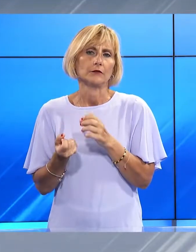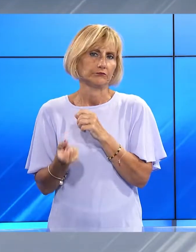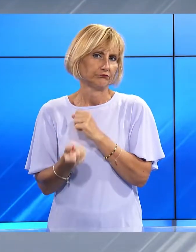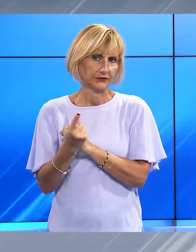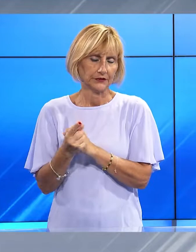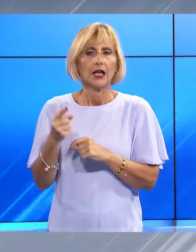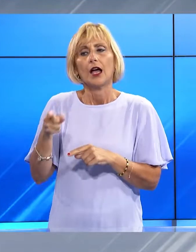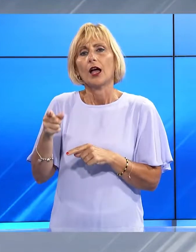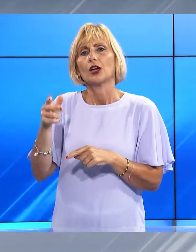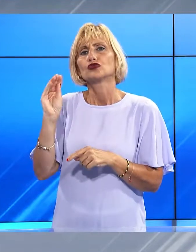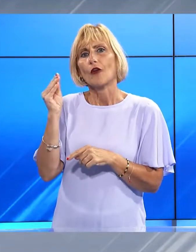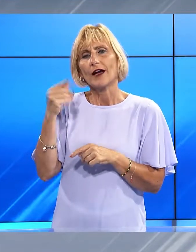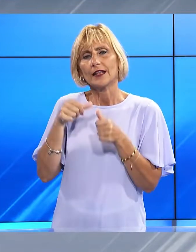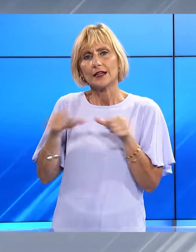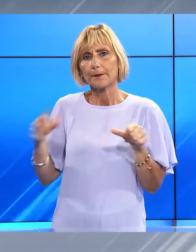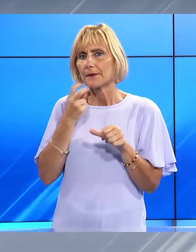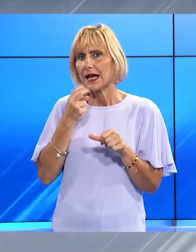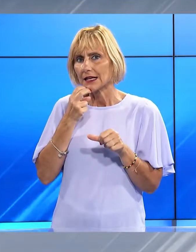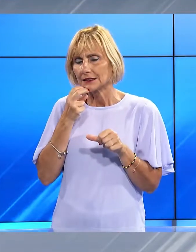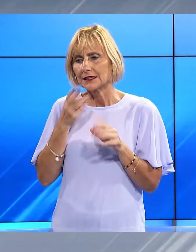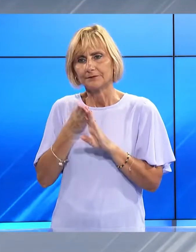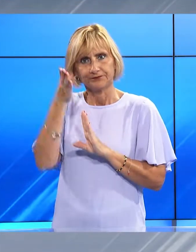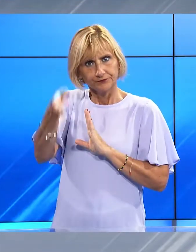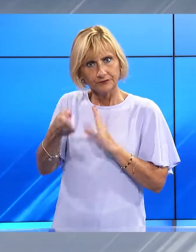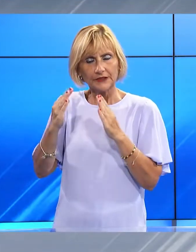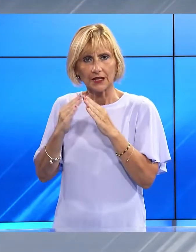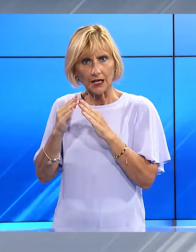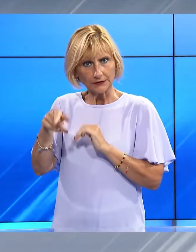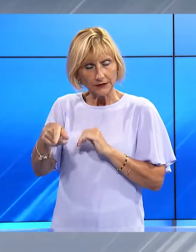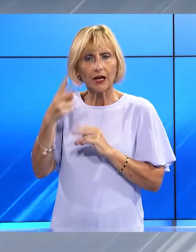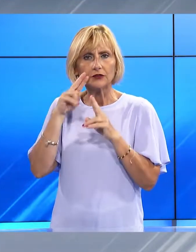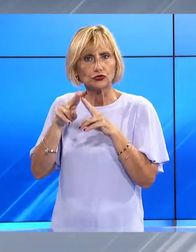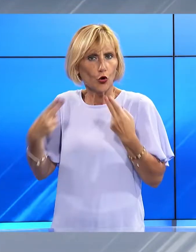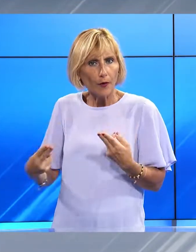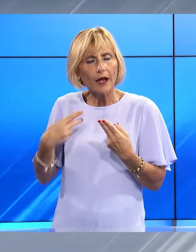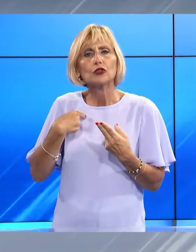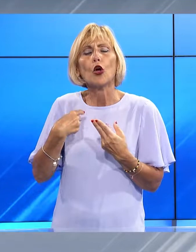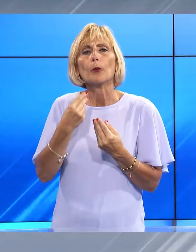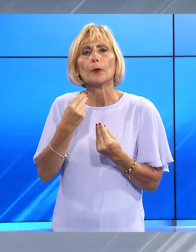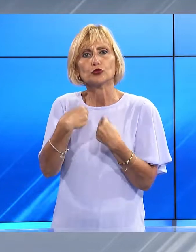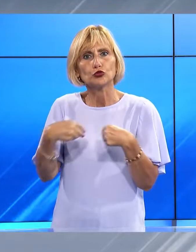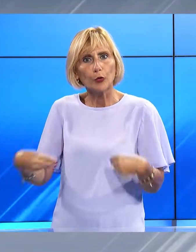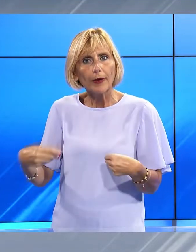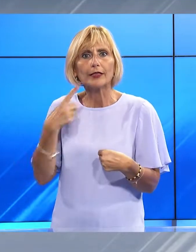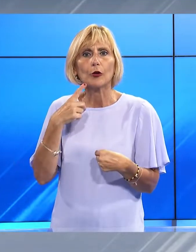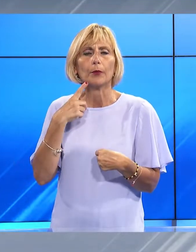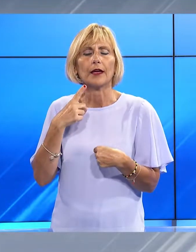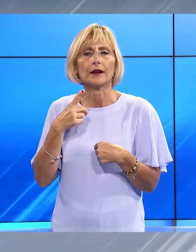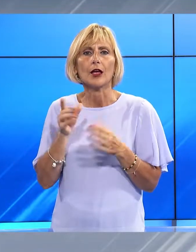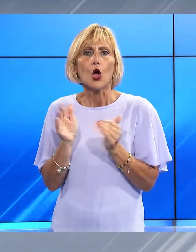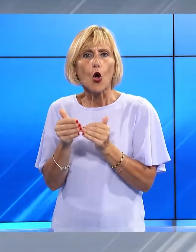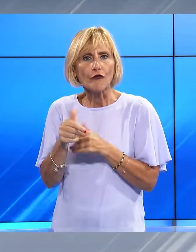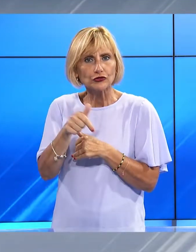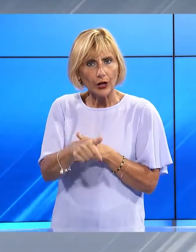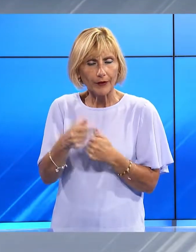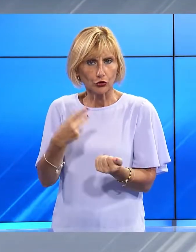residente a massa, sono stati trovati altri strumenti per il confezionamento della sostanza. È stato stabilito dal GIP il divieto di allontanamento della